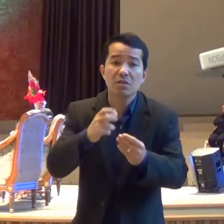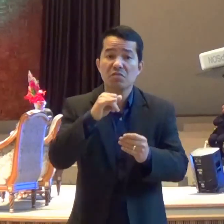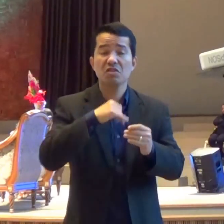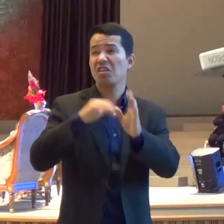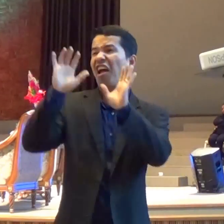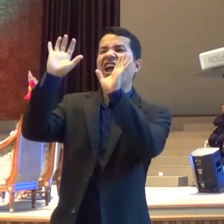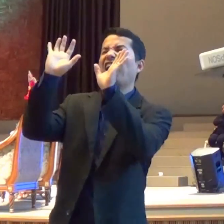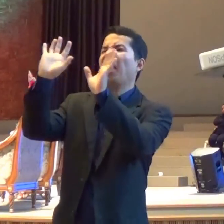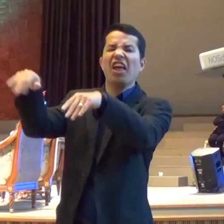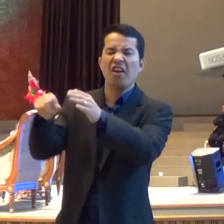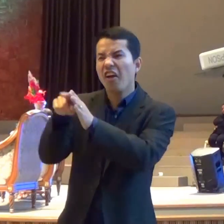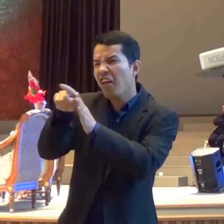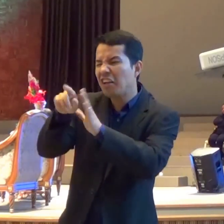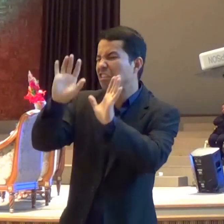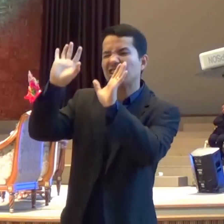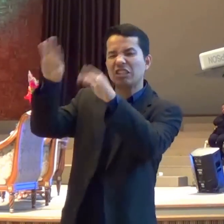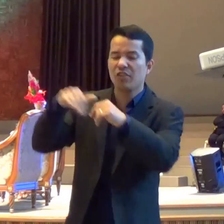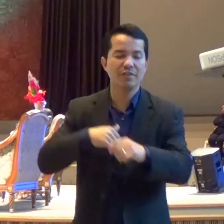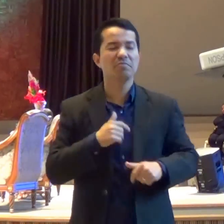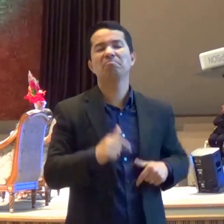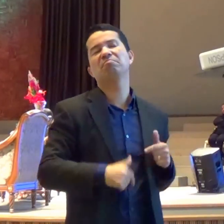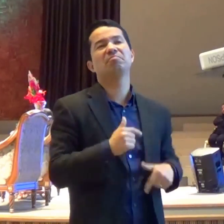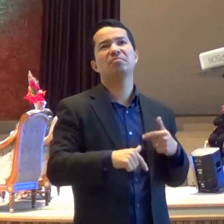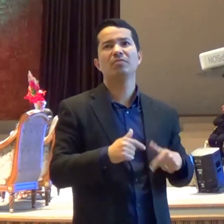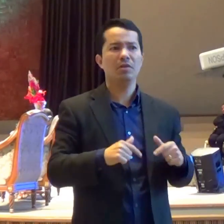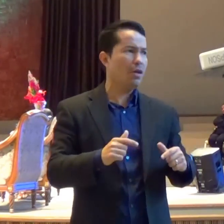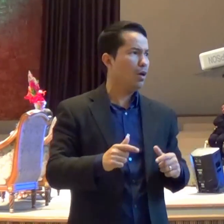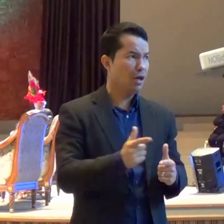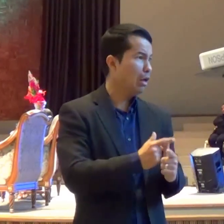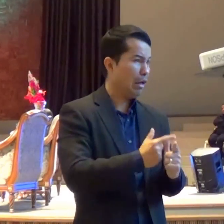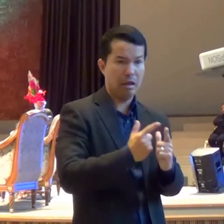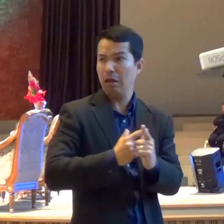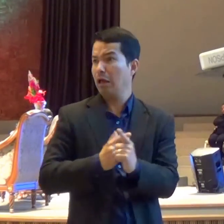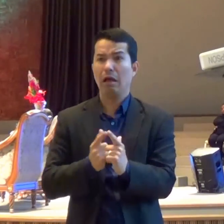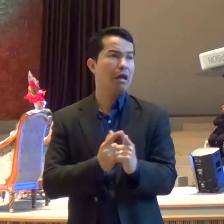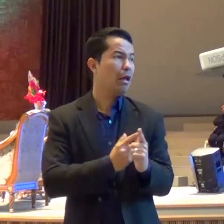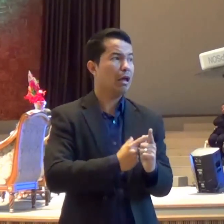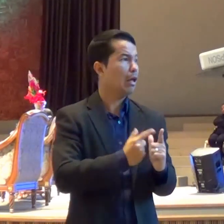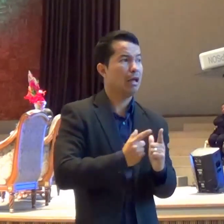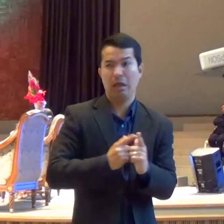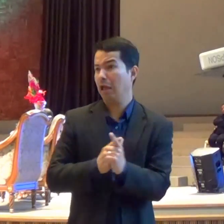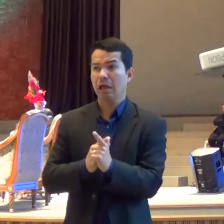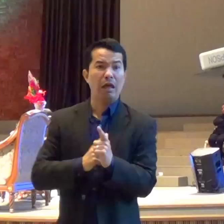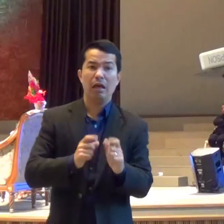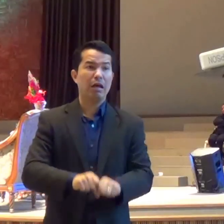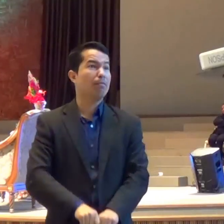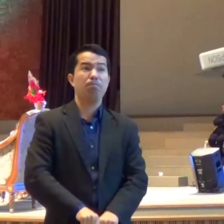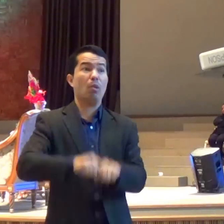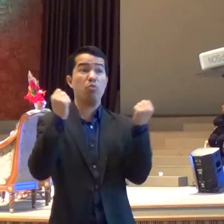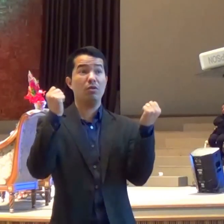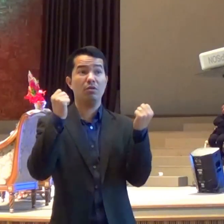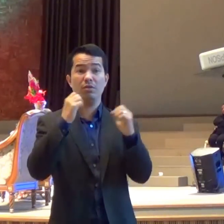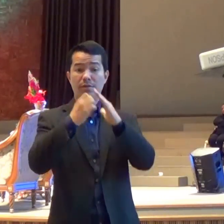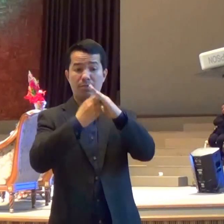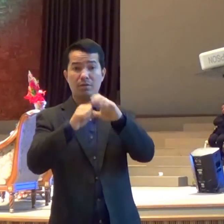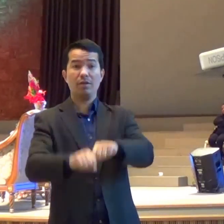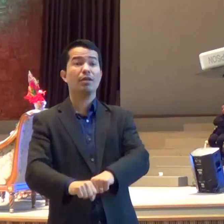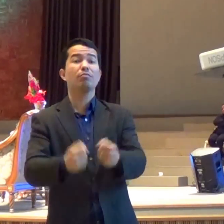Pode escrever O que eu estou falando Porque o mundo Muda muito rápido As demandas Mudam muito rápido Se você não